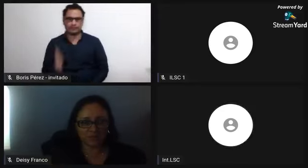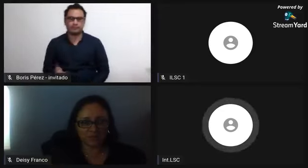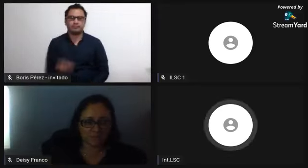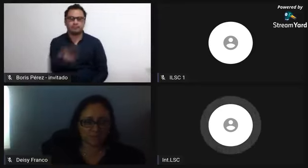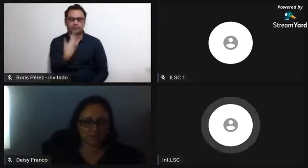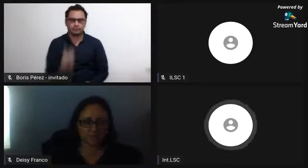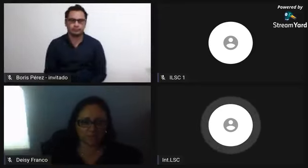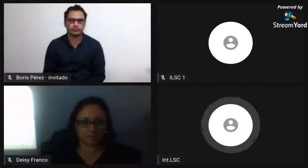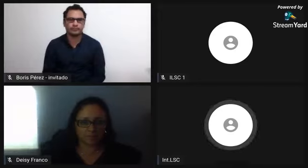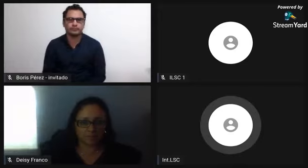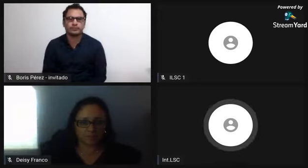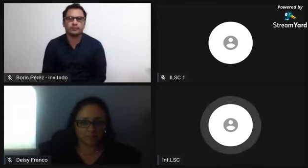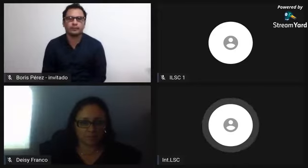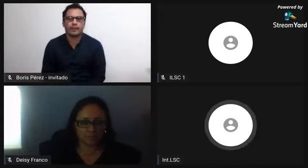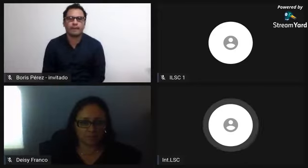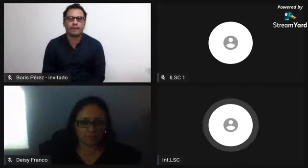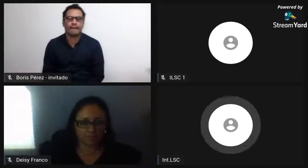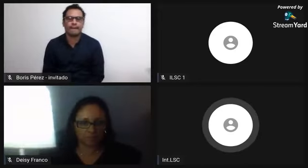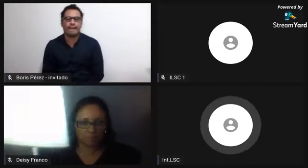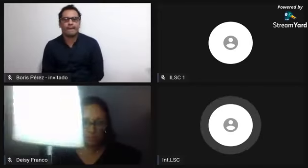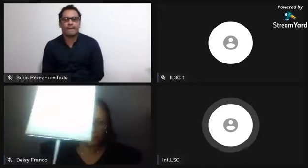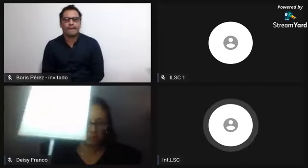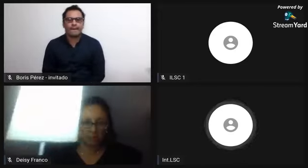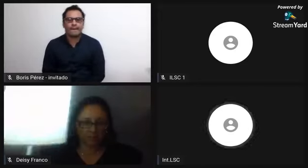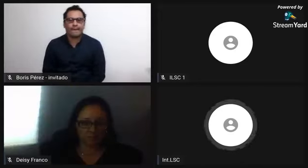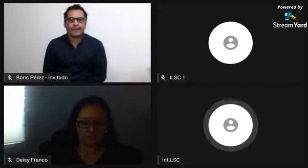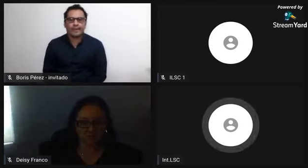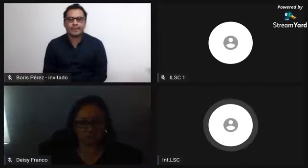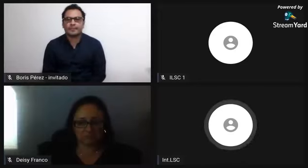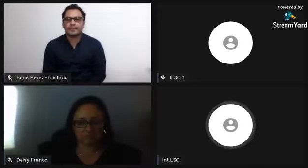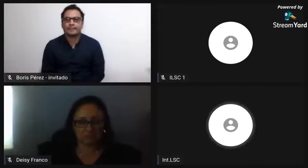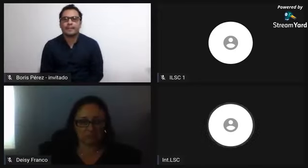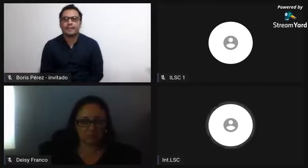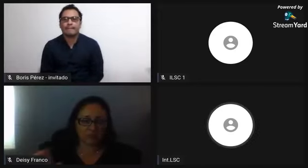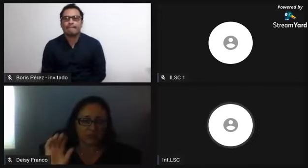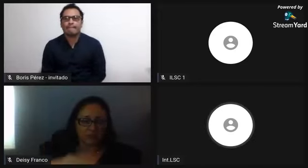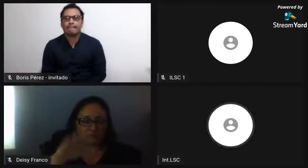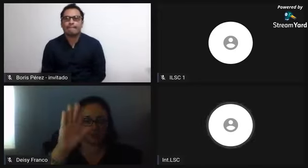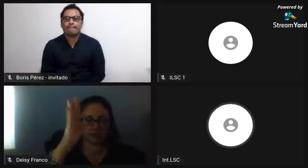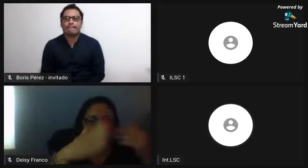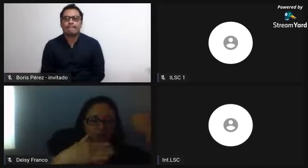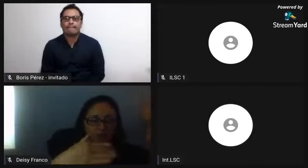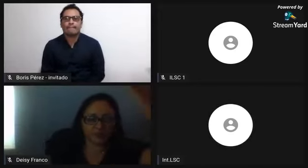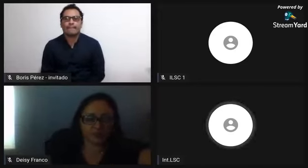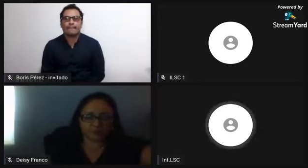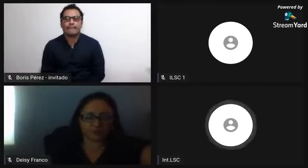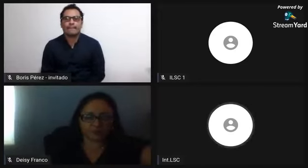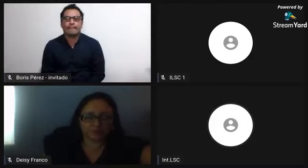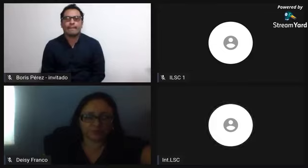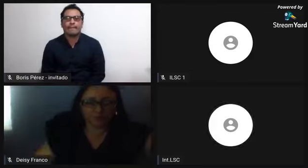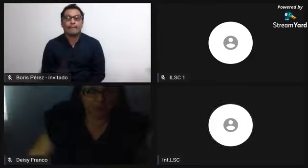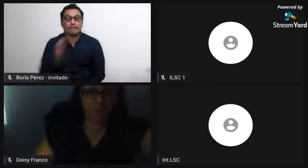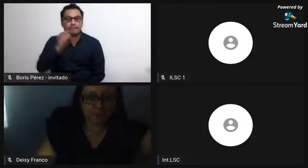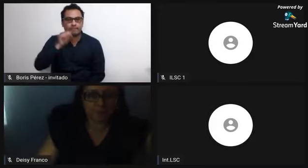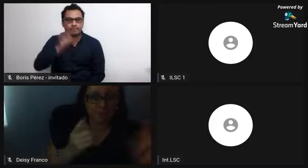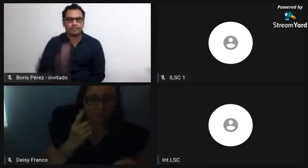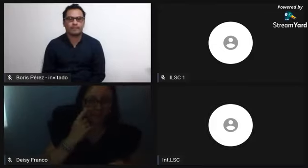bueno, mejor, Daisy, tú empiezas y luego doy respuesta a la pregunta que tengo en Facebook.